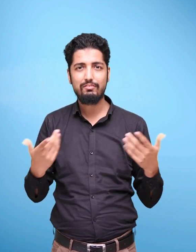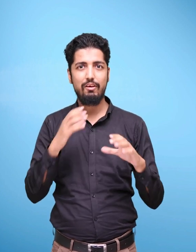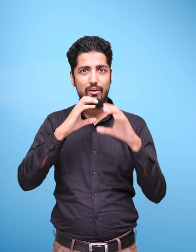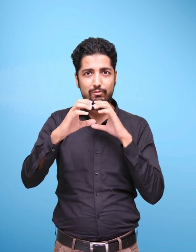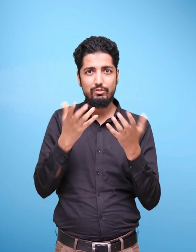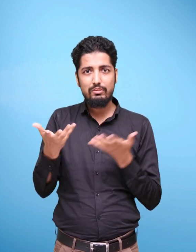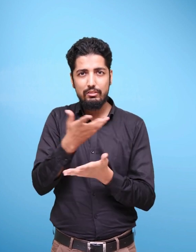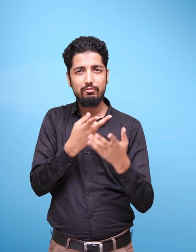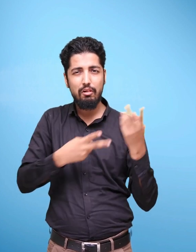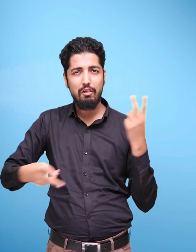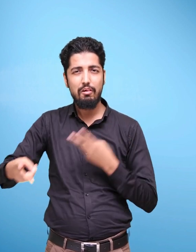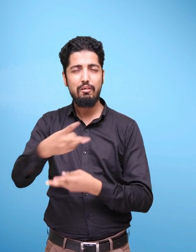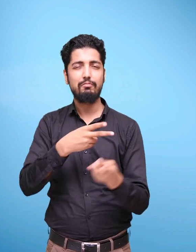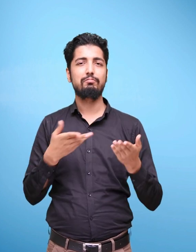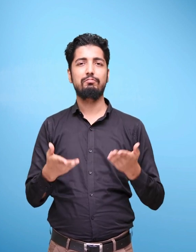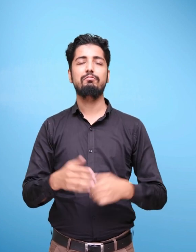more.